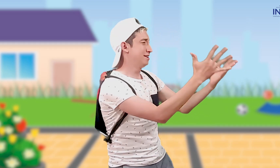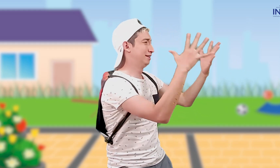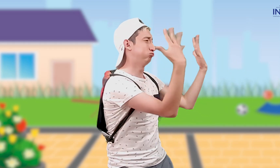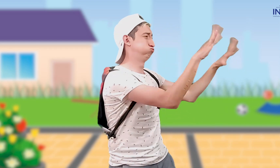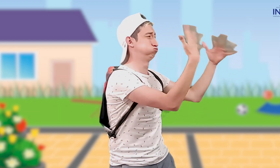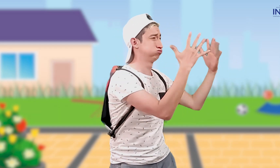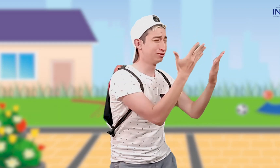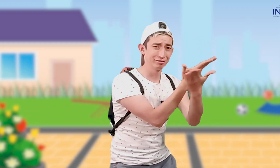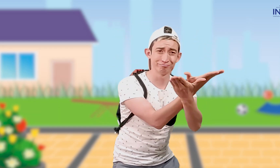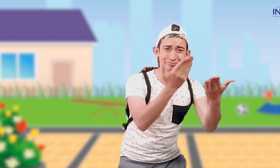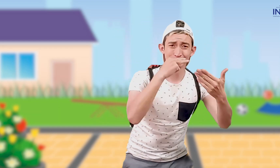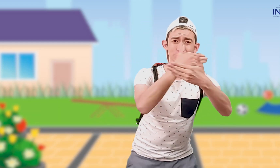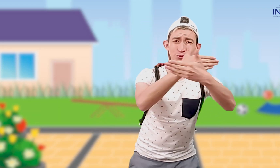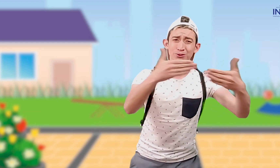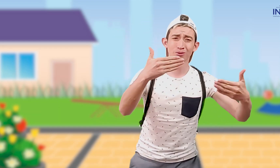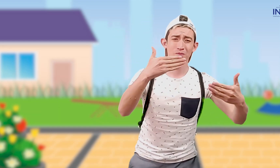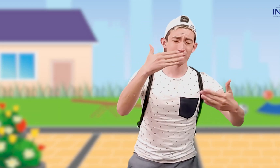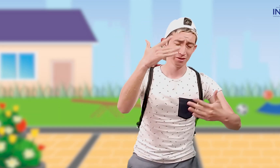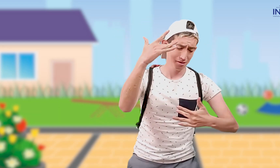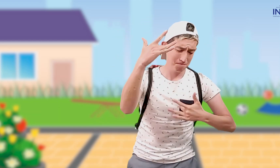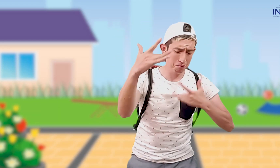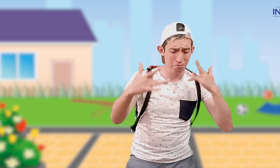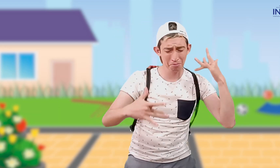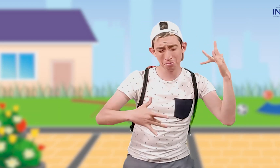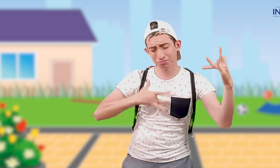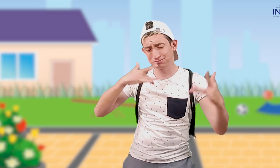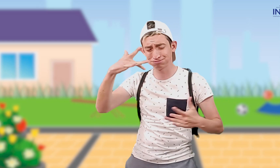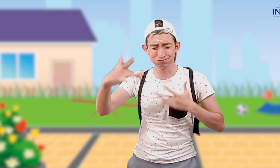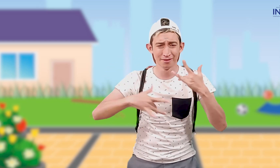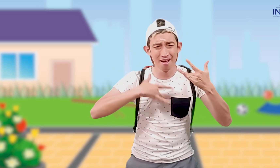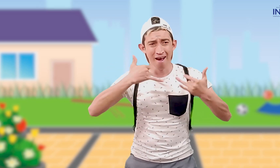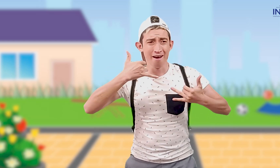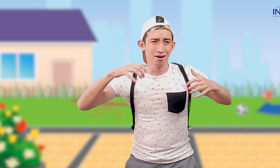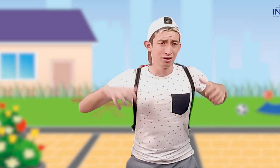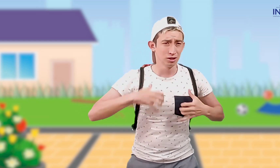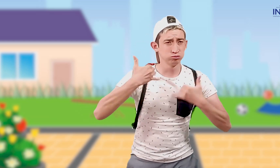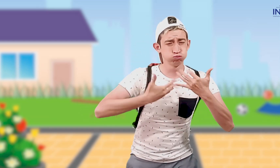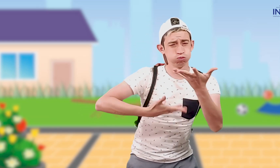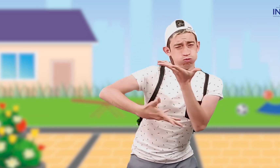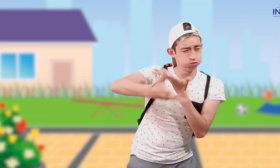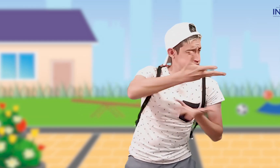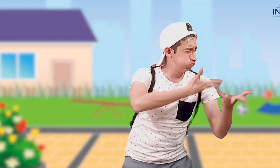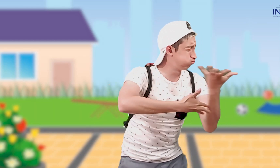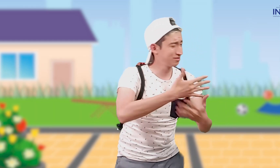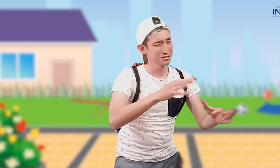¡Felicitaciones! Y a todos los niños ¡Espero que se hayan divertido y pasado bien!